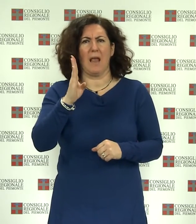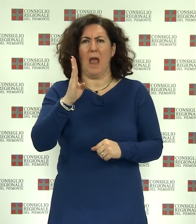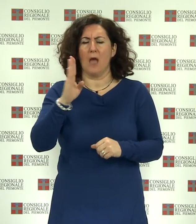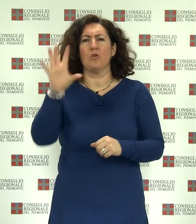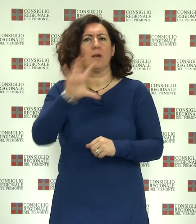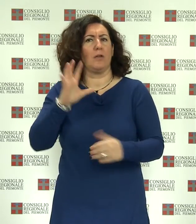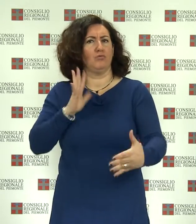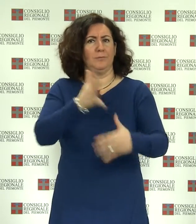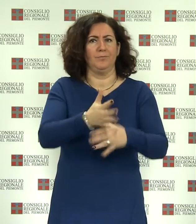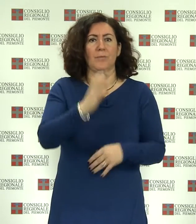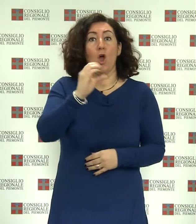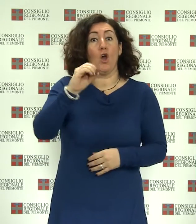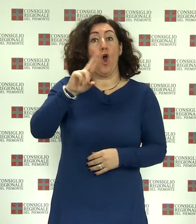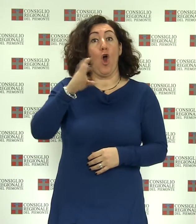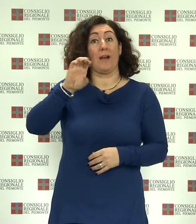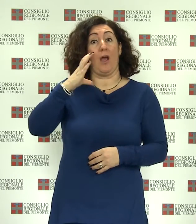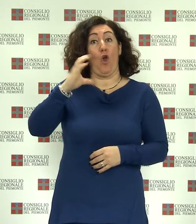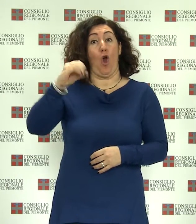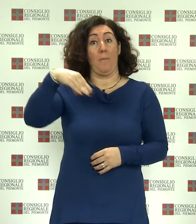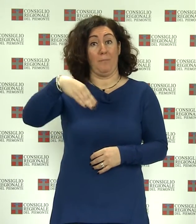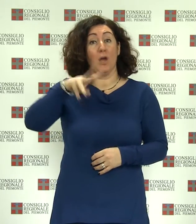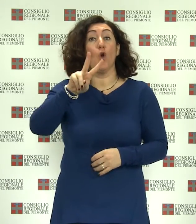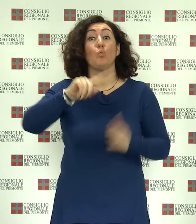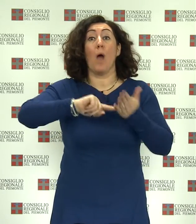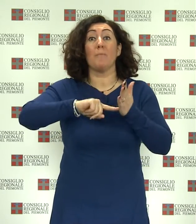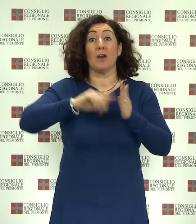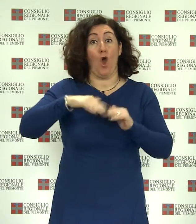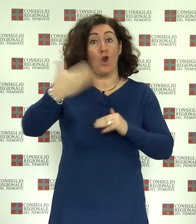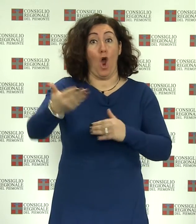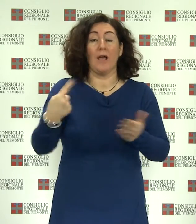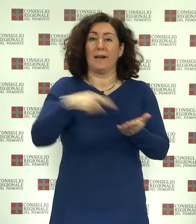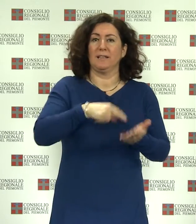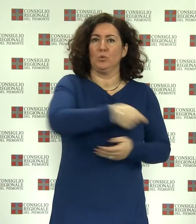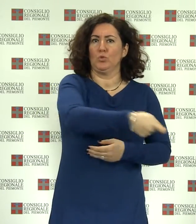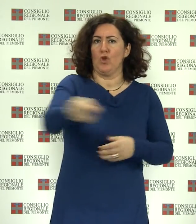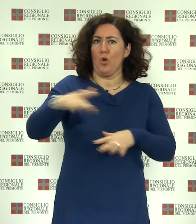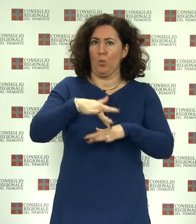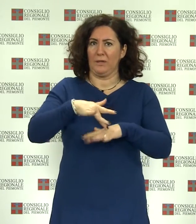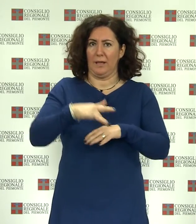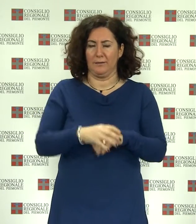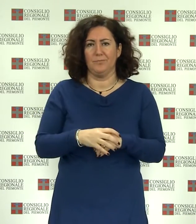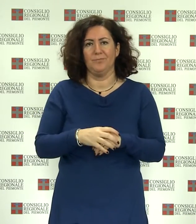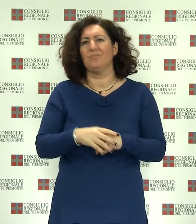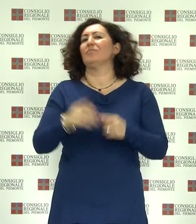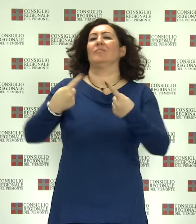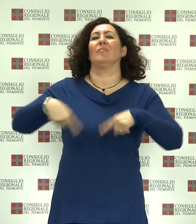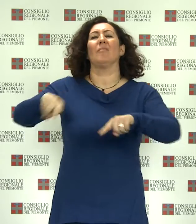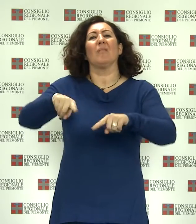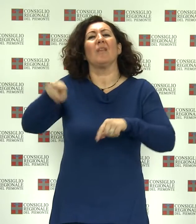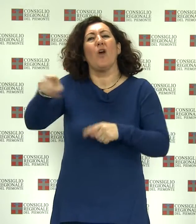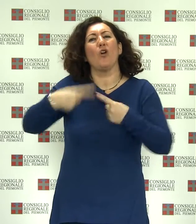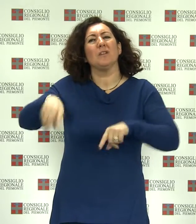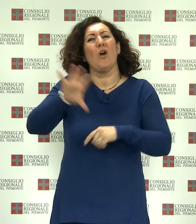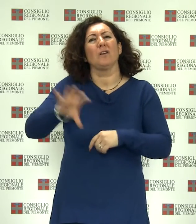oltre 2 milioni restituiti agli utenti Nella seduta del 2 febbraio l'assemblea regionale ha ricordato Valerio Zanone già sindaco di